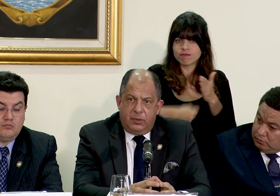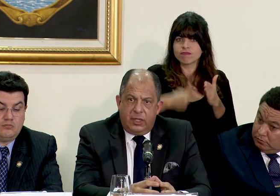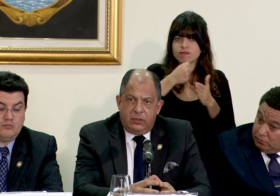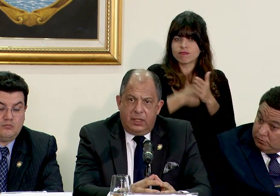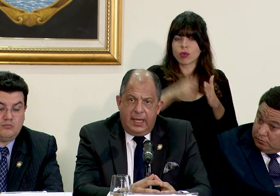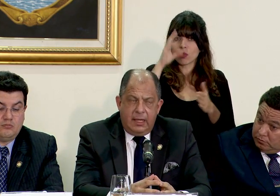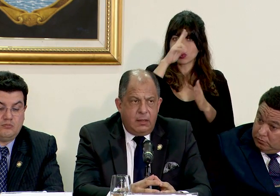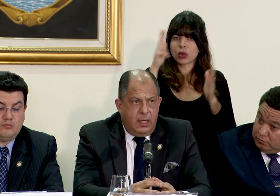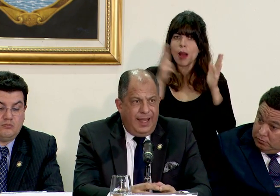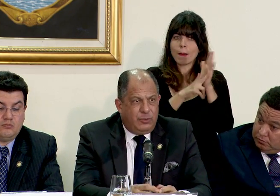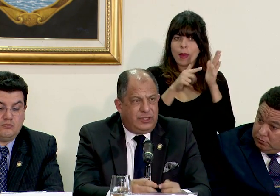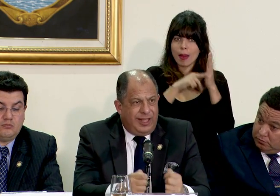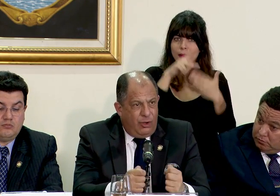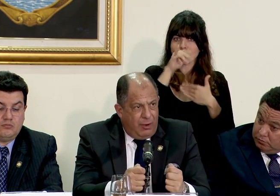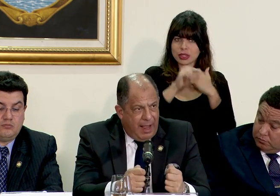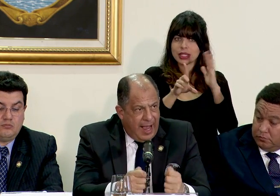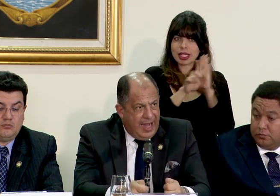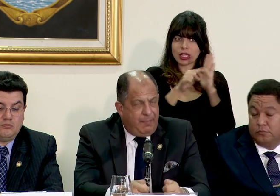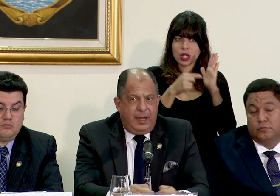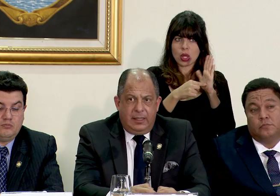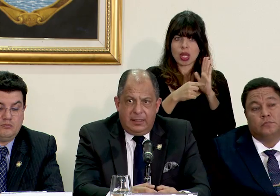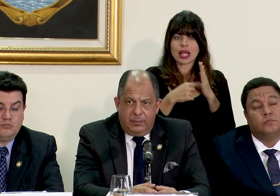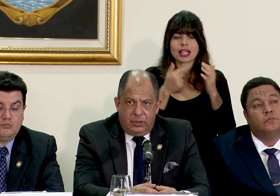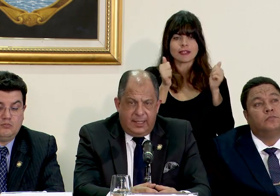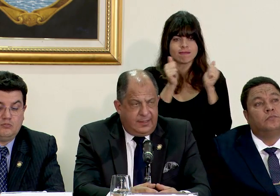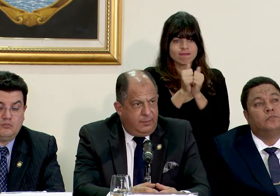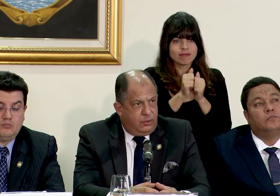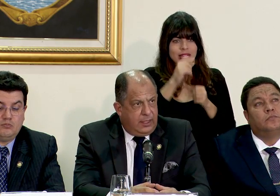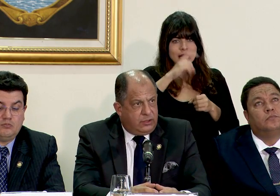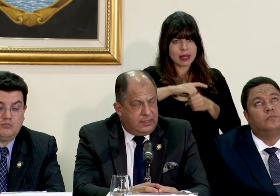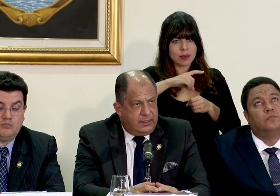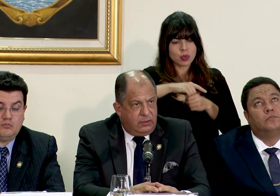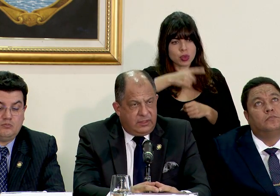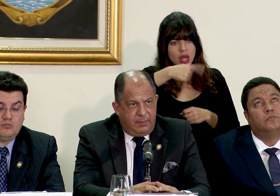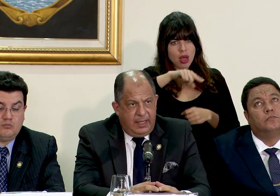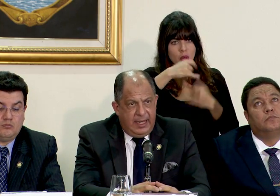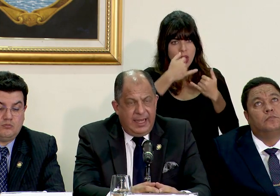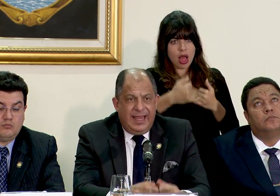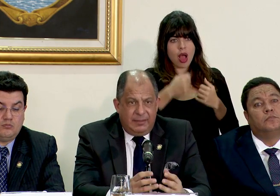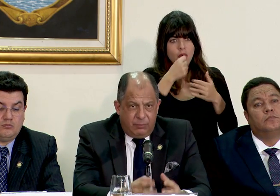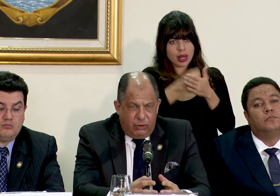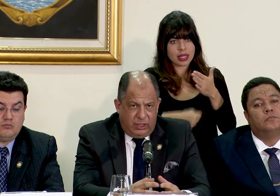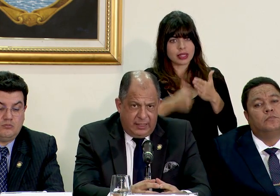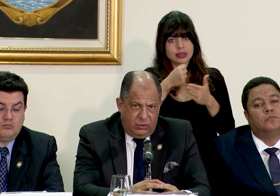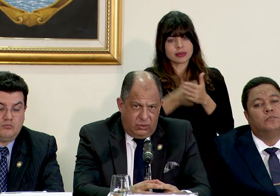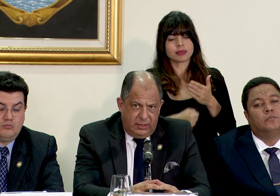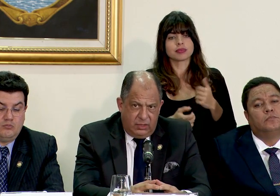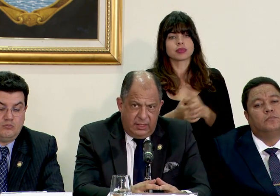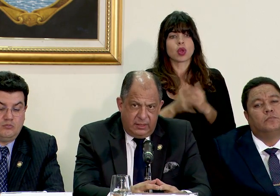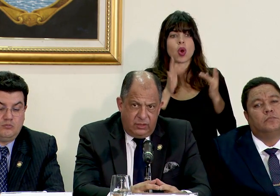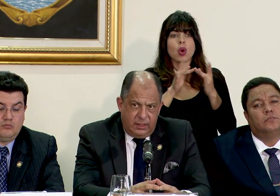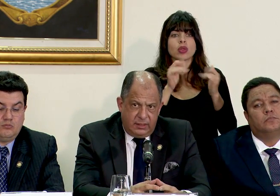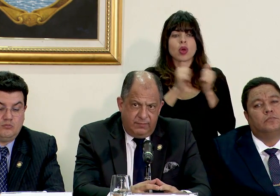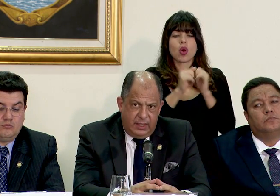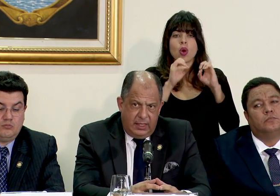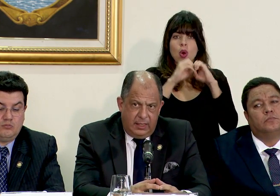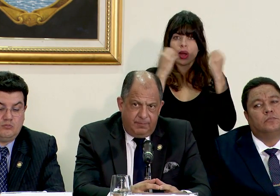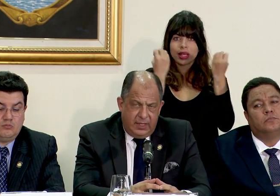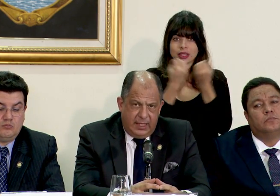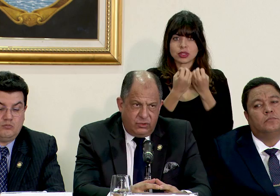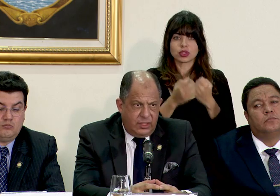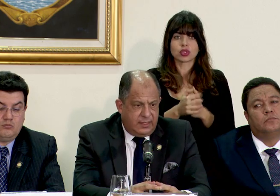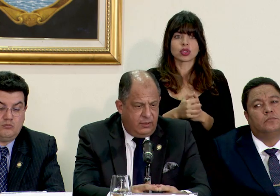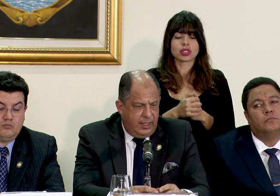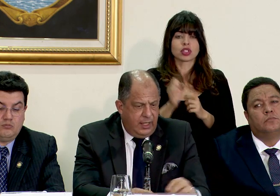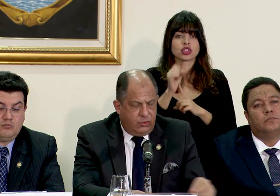aprobación del proyecto de ley hemos estado a la par de las diputadas y diputados que están dando esa pelea en contacto con las organizaciones de